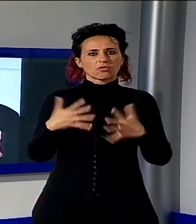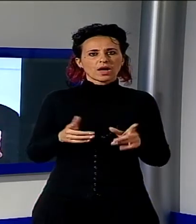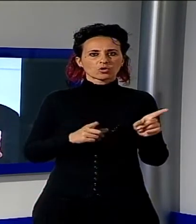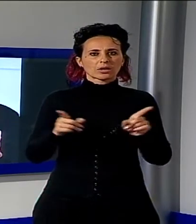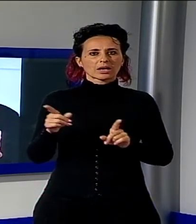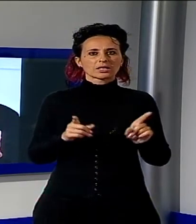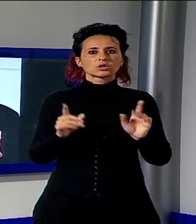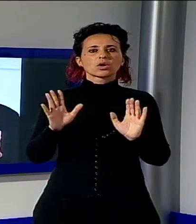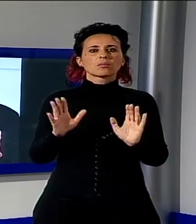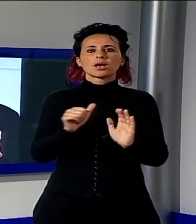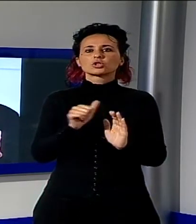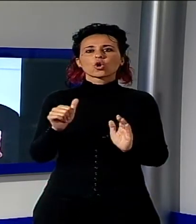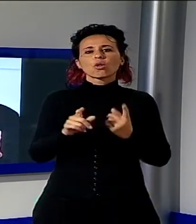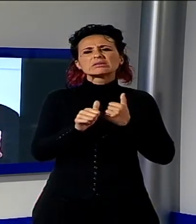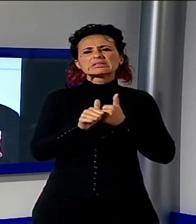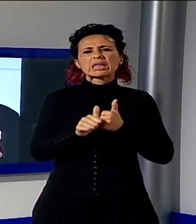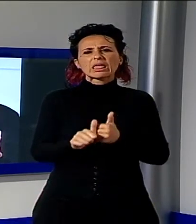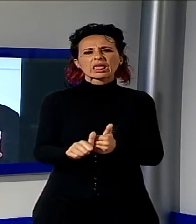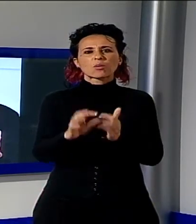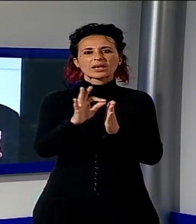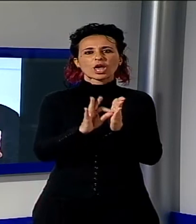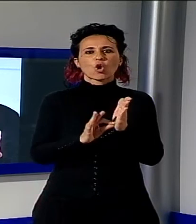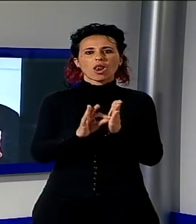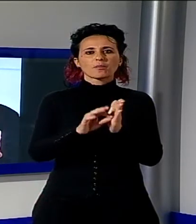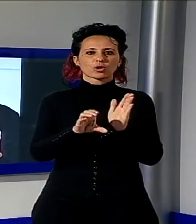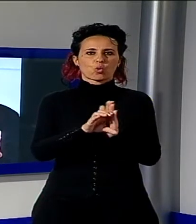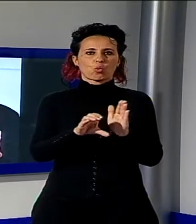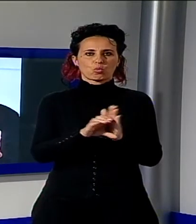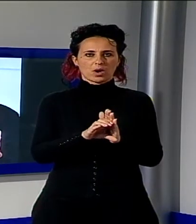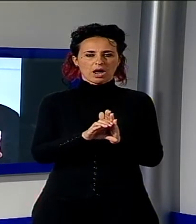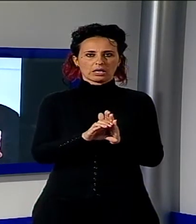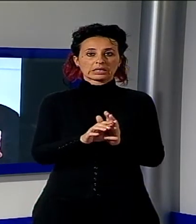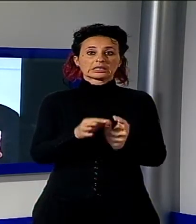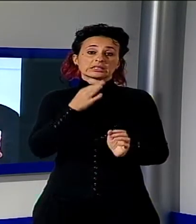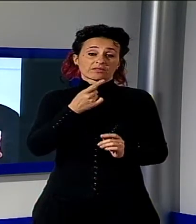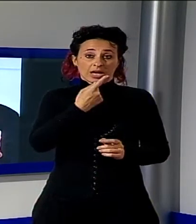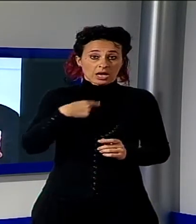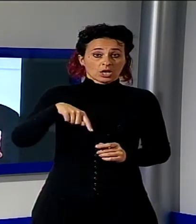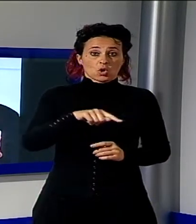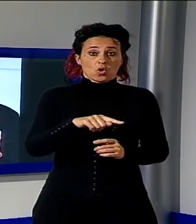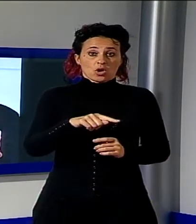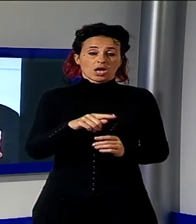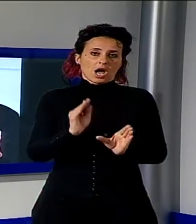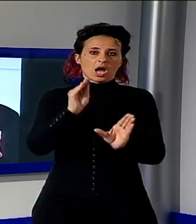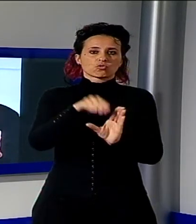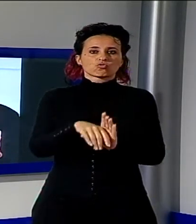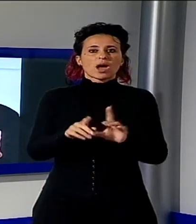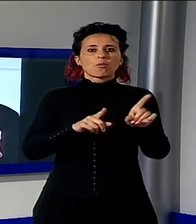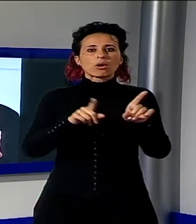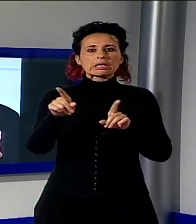ai regolamenti comunali piuttosto che alle norme di circolazione. Per cui metteremo un'indicazione che sarà fatta non con le caratteristiche